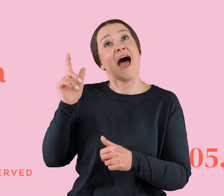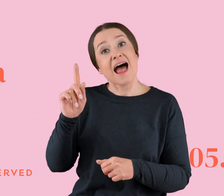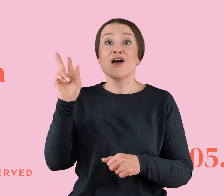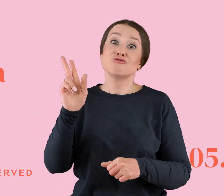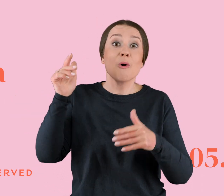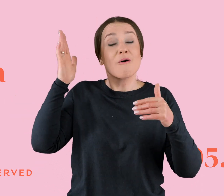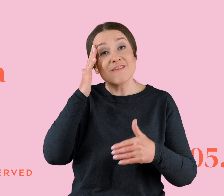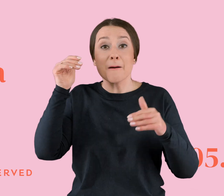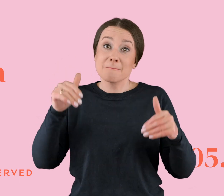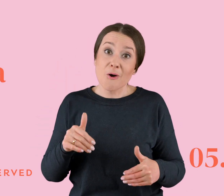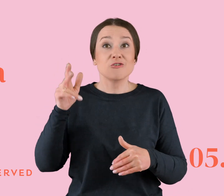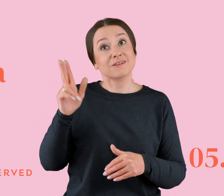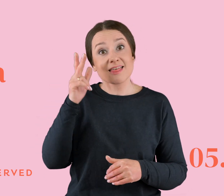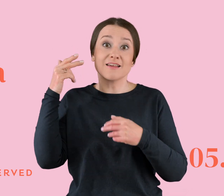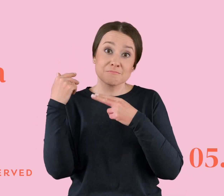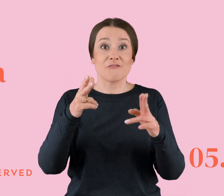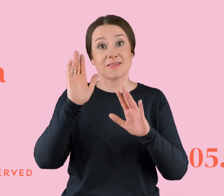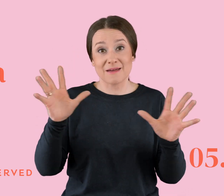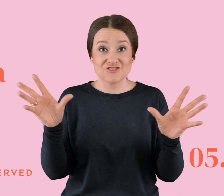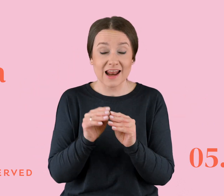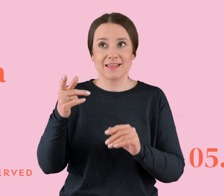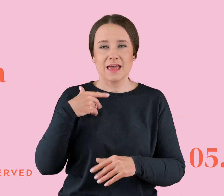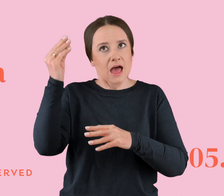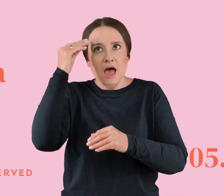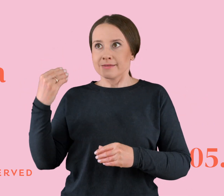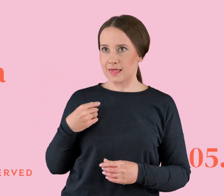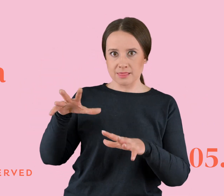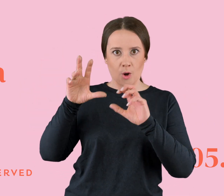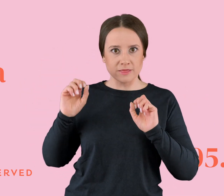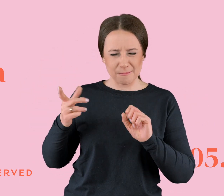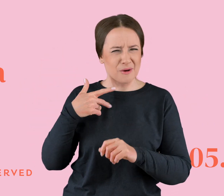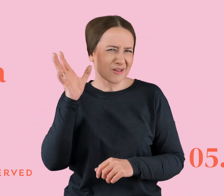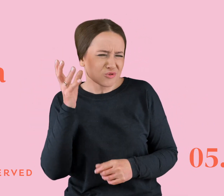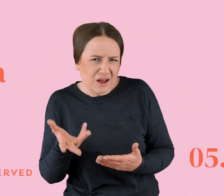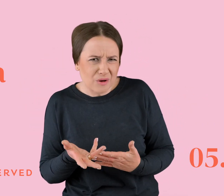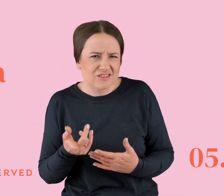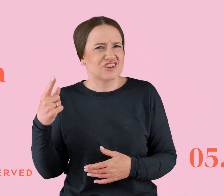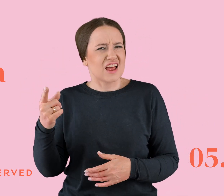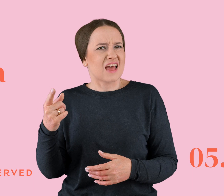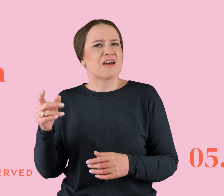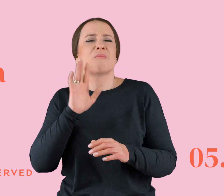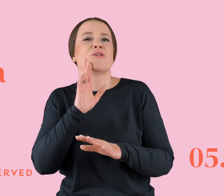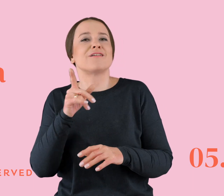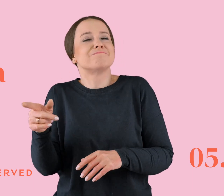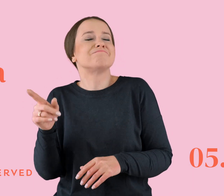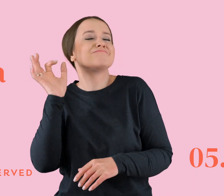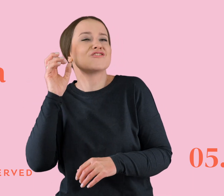ale mam niczego nie szykować. Odebrałem to jako sygnał. No bo chyba słyszycie, że ona mu typowo rzuciła kość, tak? I już miałem